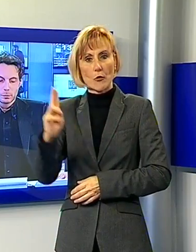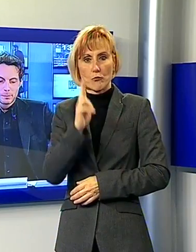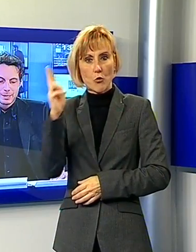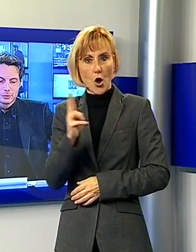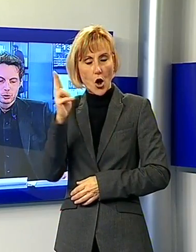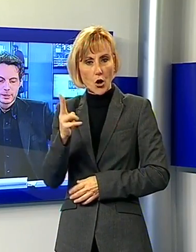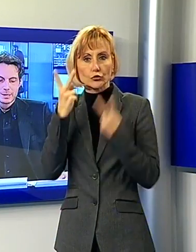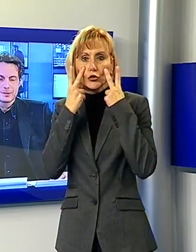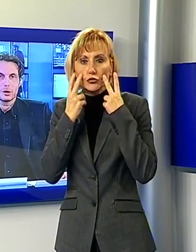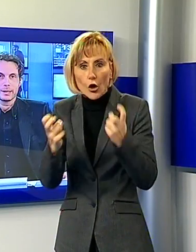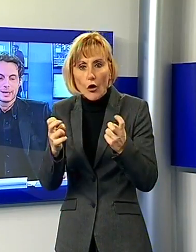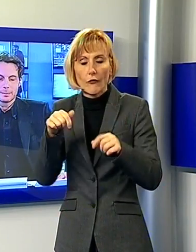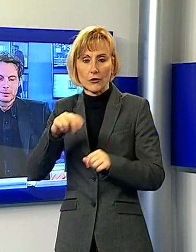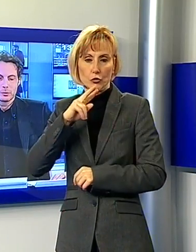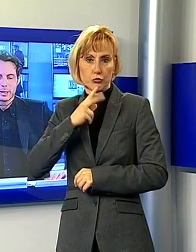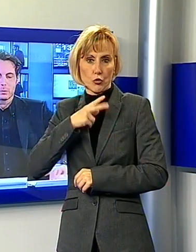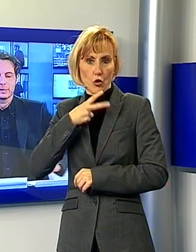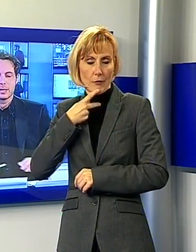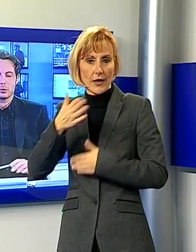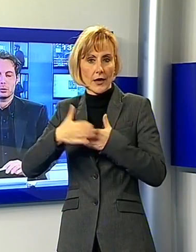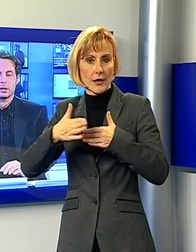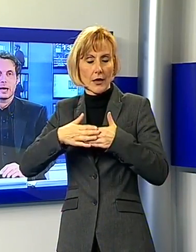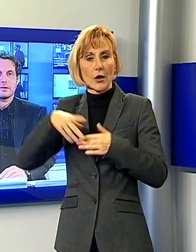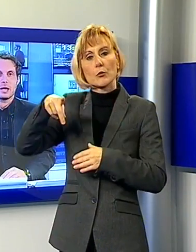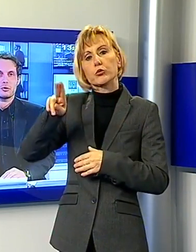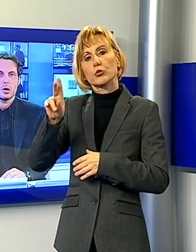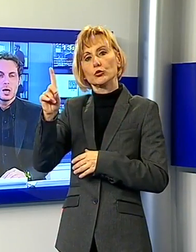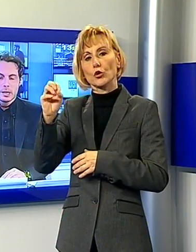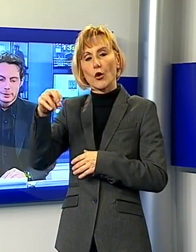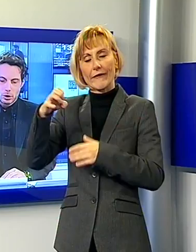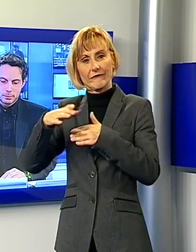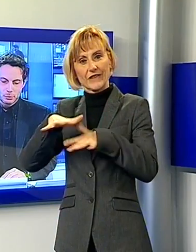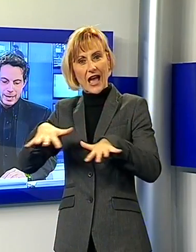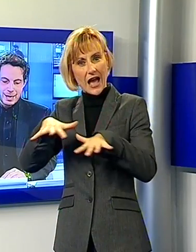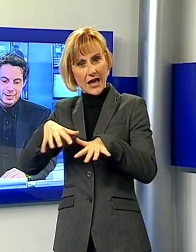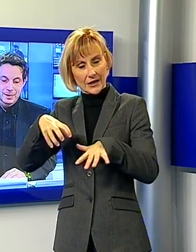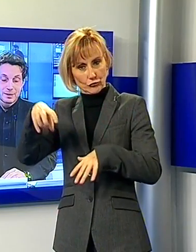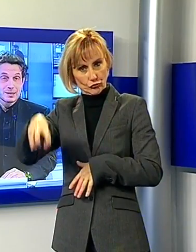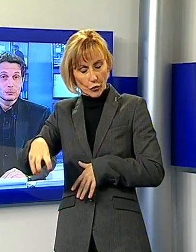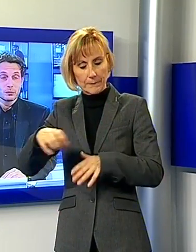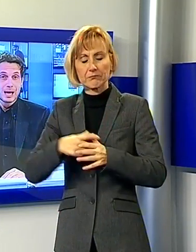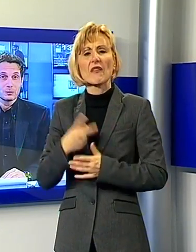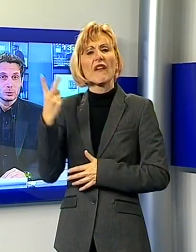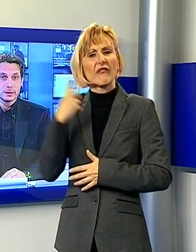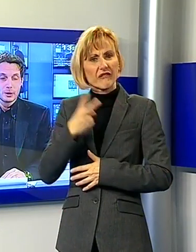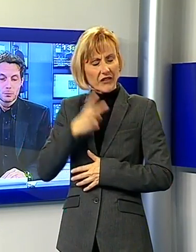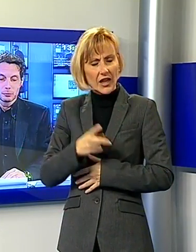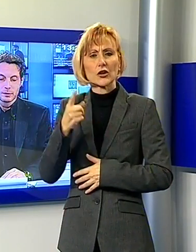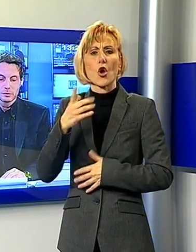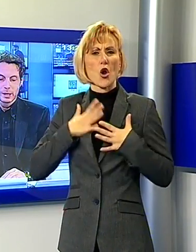pomeriggio nella zona dei Capannoni al quartiere Cotone, a Via Reggio. Il corpo era in avanzato stato di decomposizione